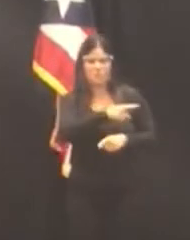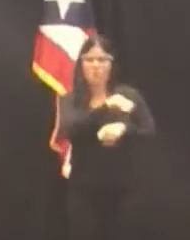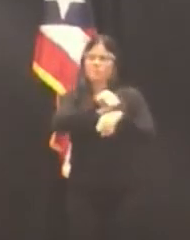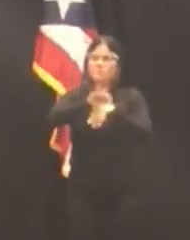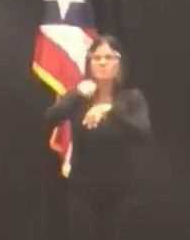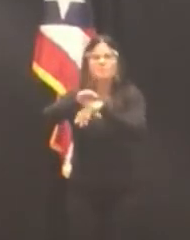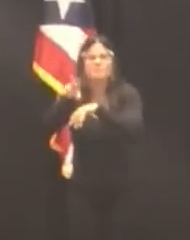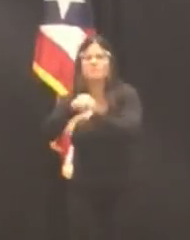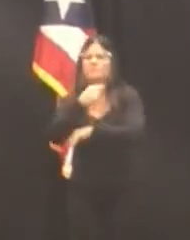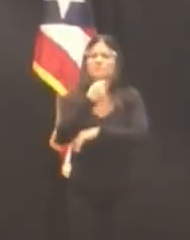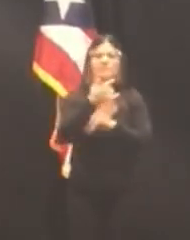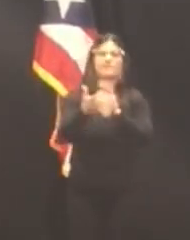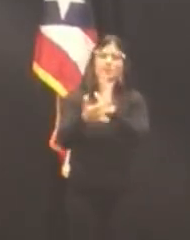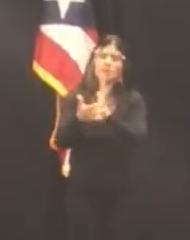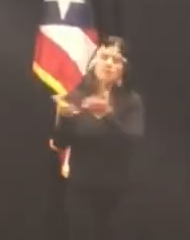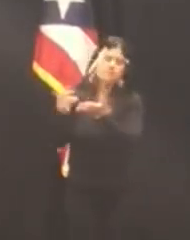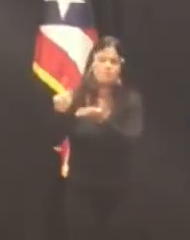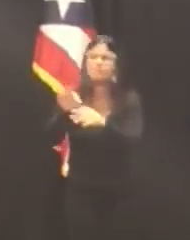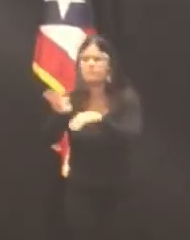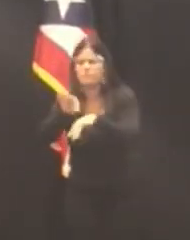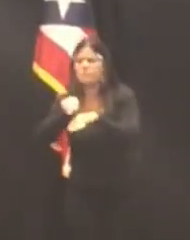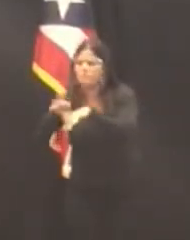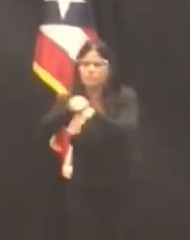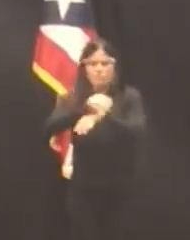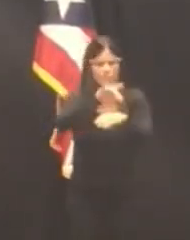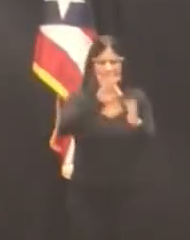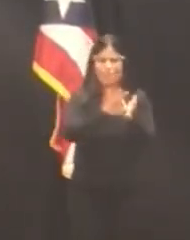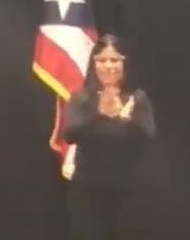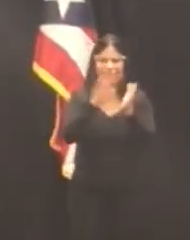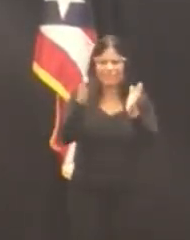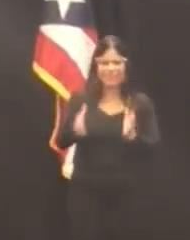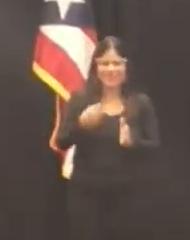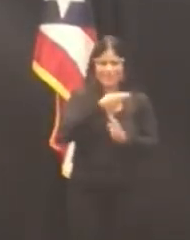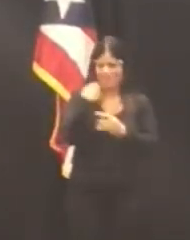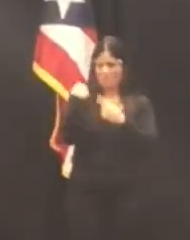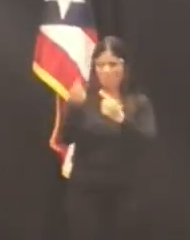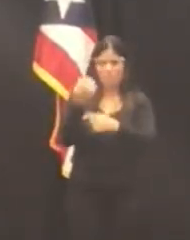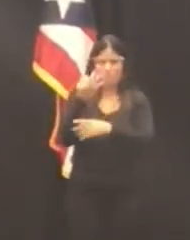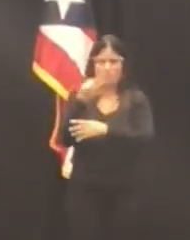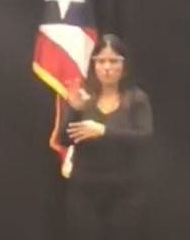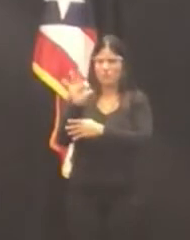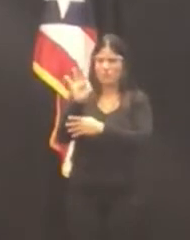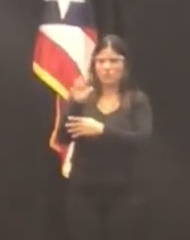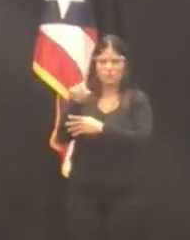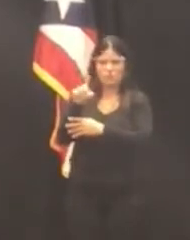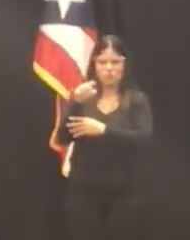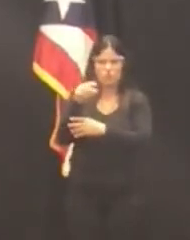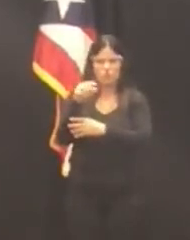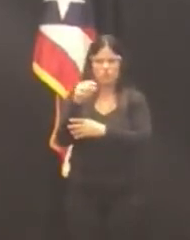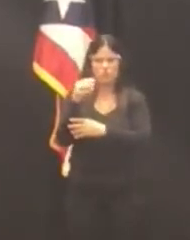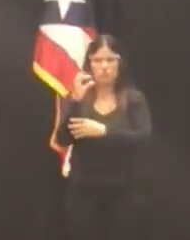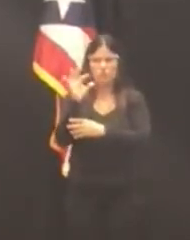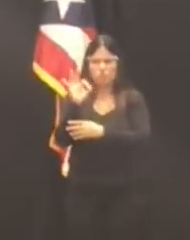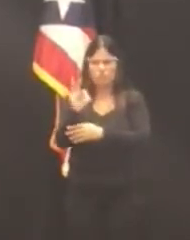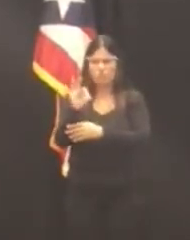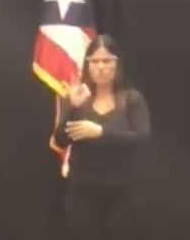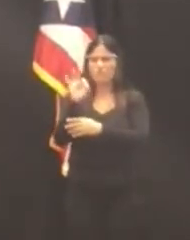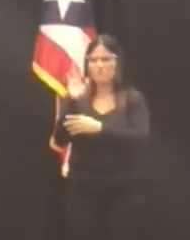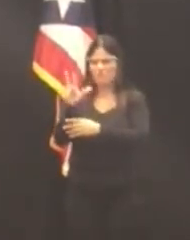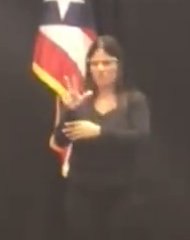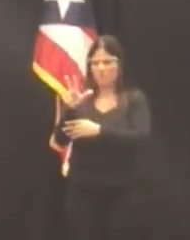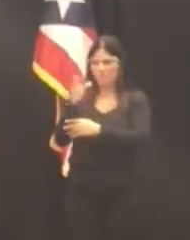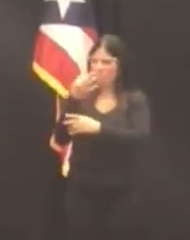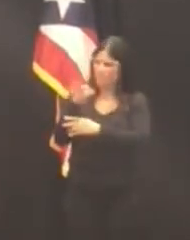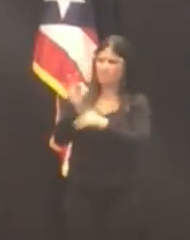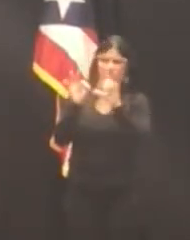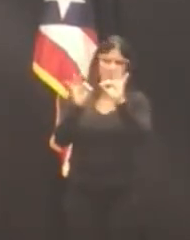contabilidad y auditoría del 1991 al 1993. Para los miembros del